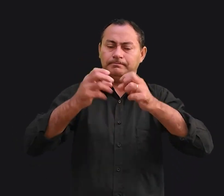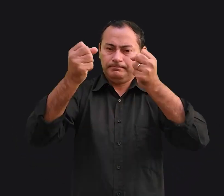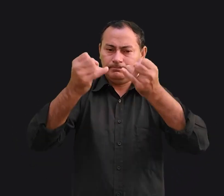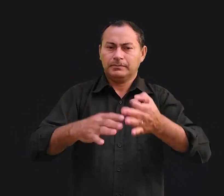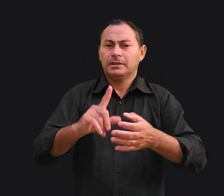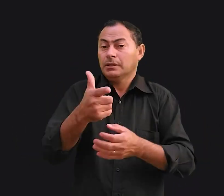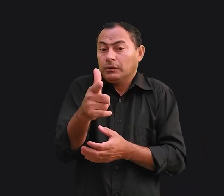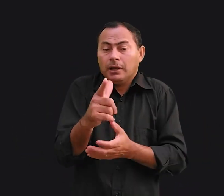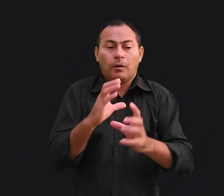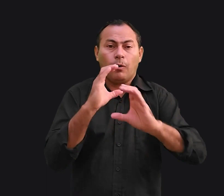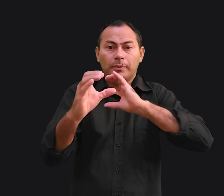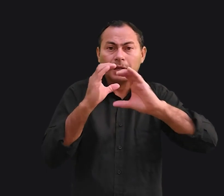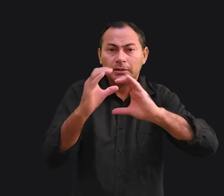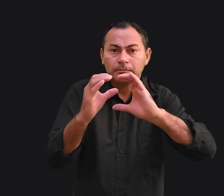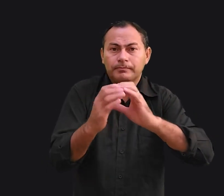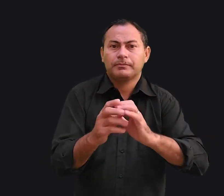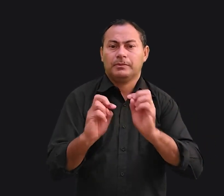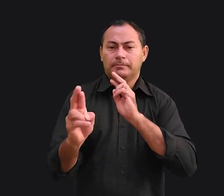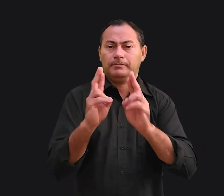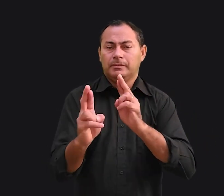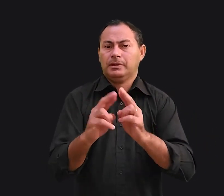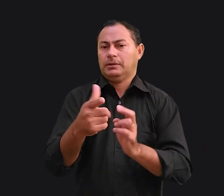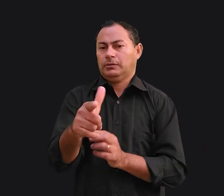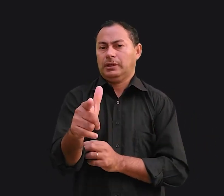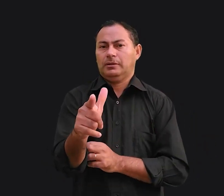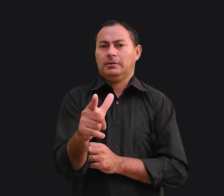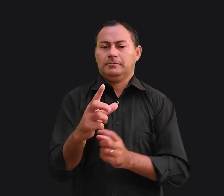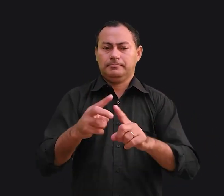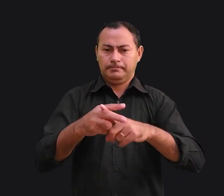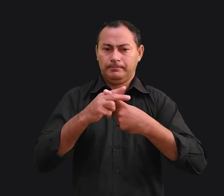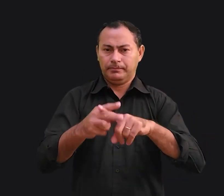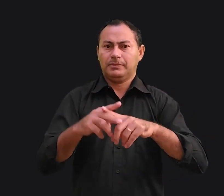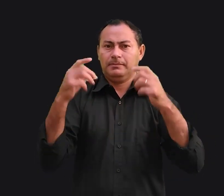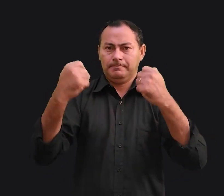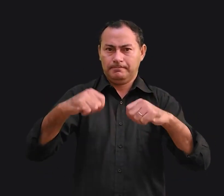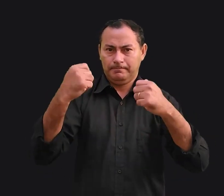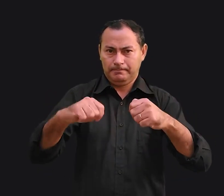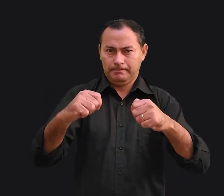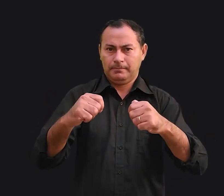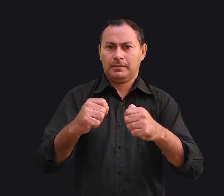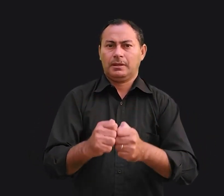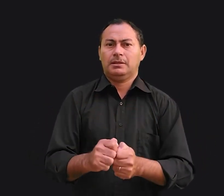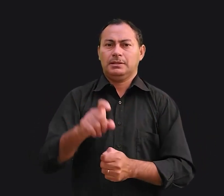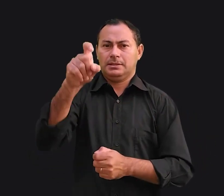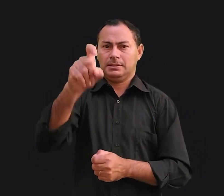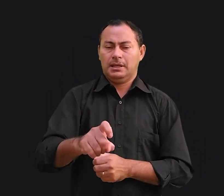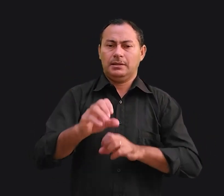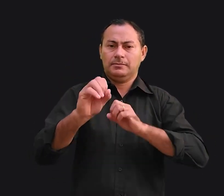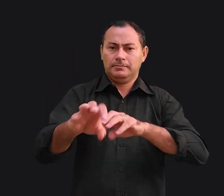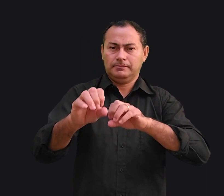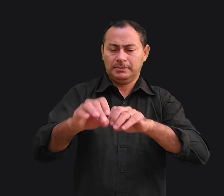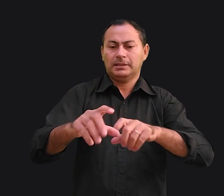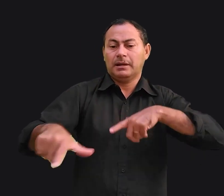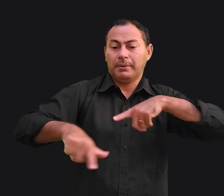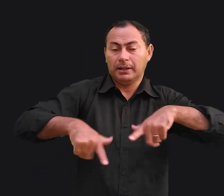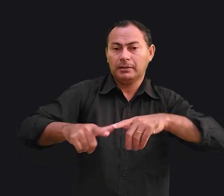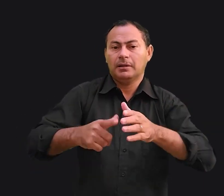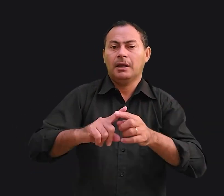Se não houver comunicação, a relação não terá as ferramentas necessárias para ser trabalhada. Antes de